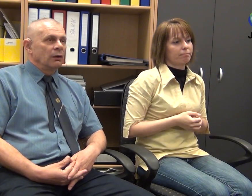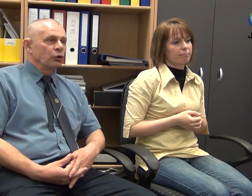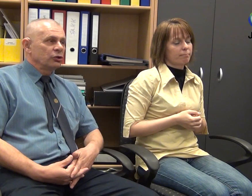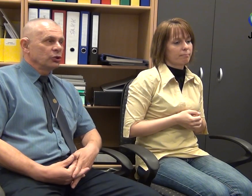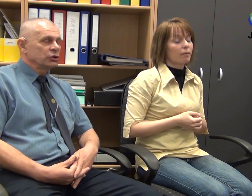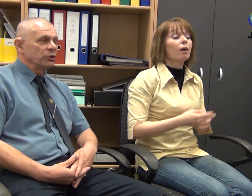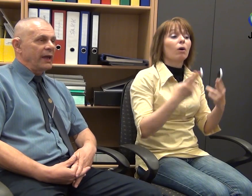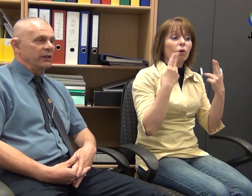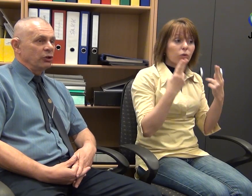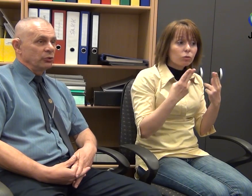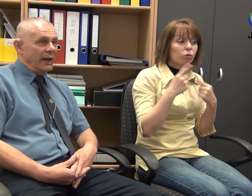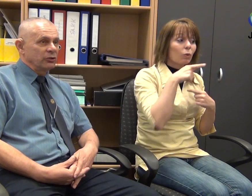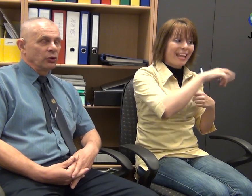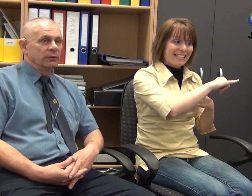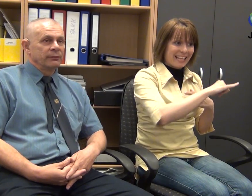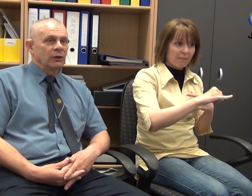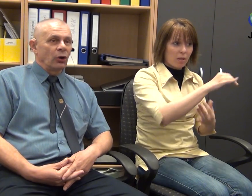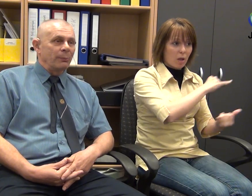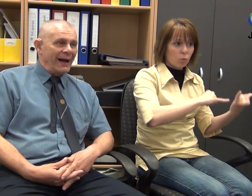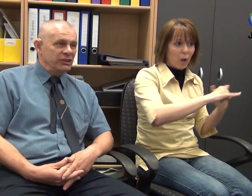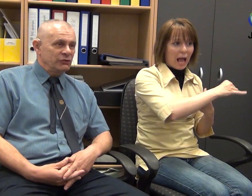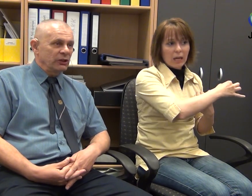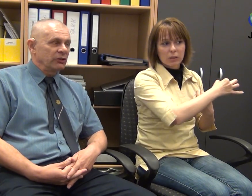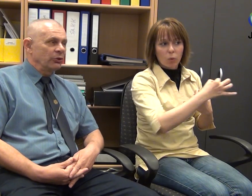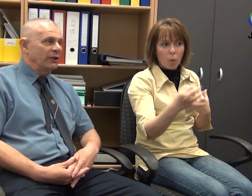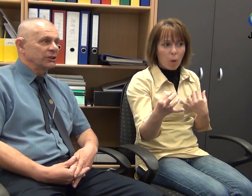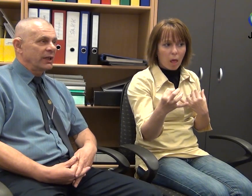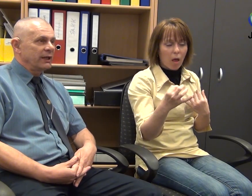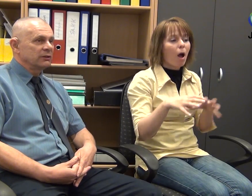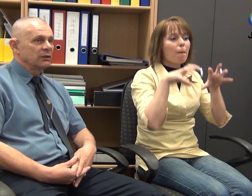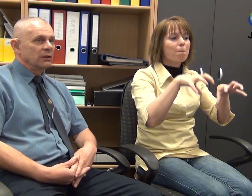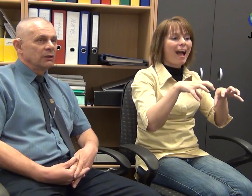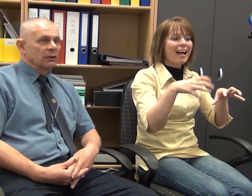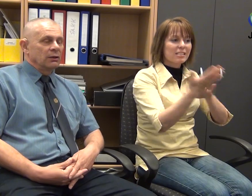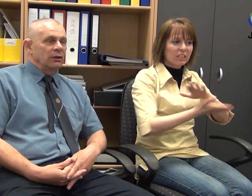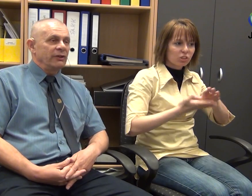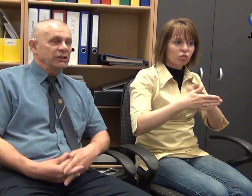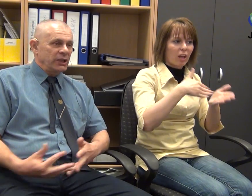Fontos, hogy ez év januártól a bázisfinanszírozás helyett